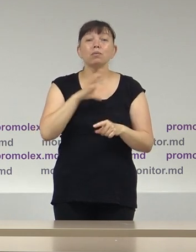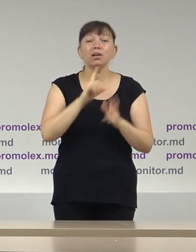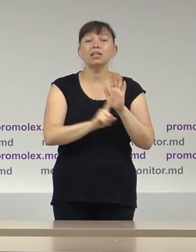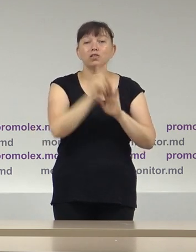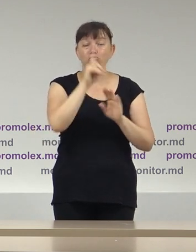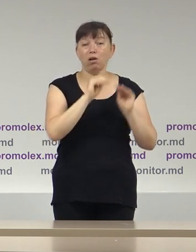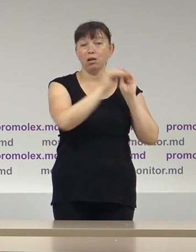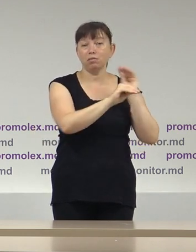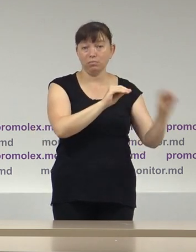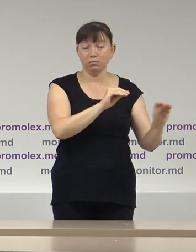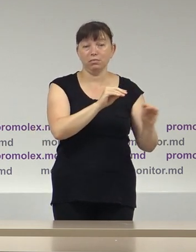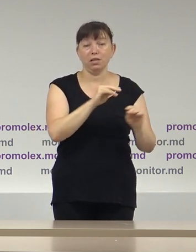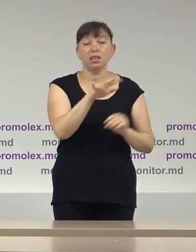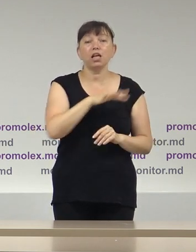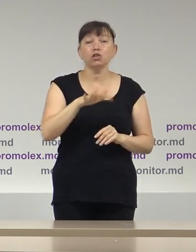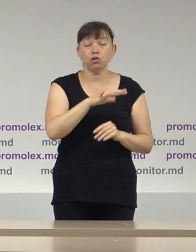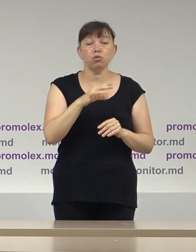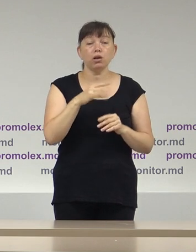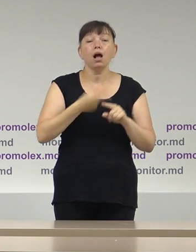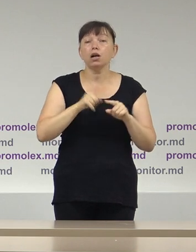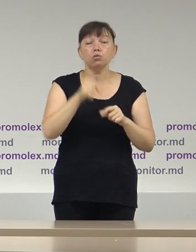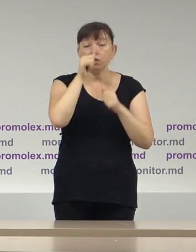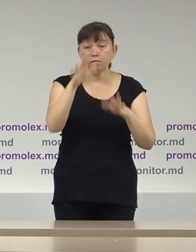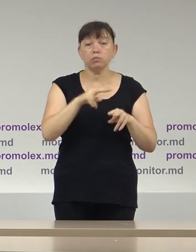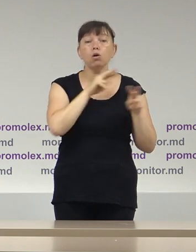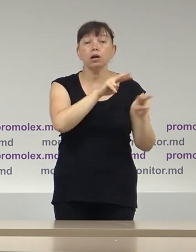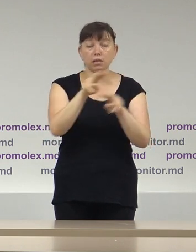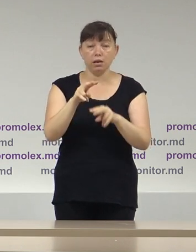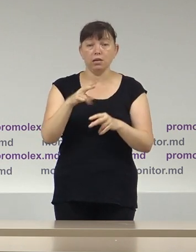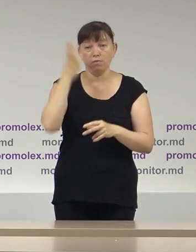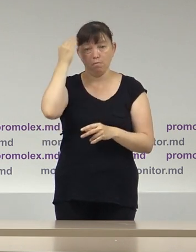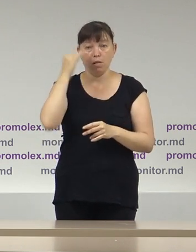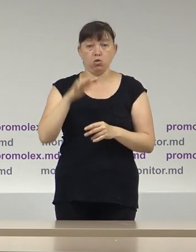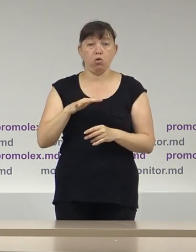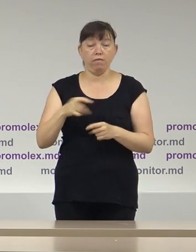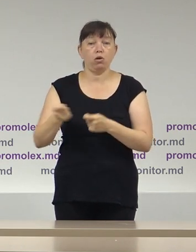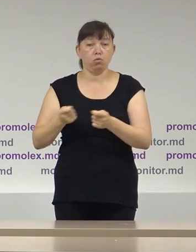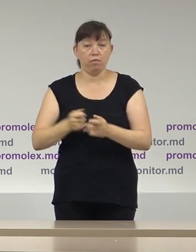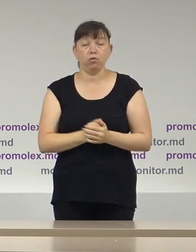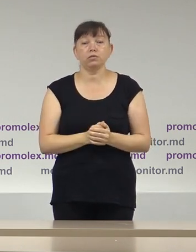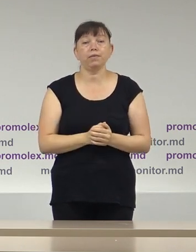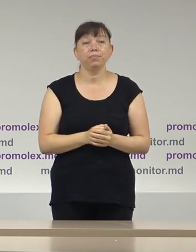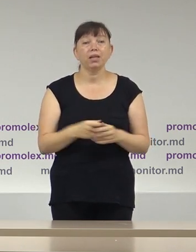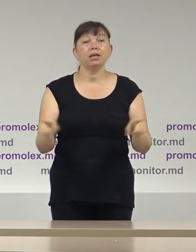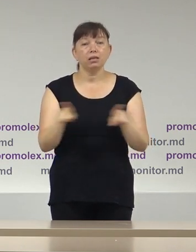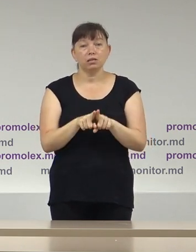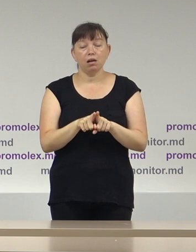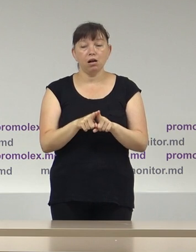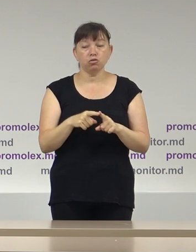create în teritoriile necontrolate de autoritățile constitucionale. La fel, în